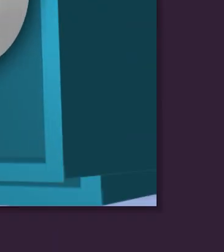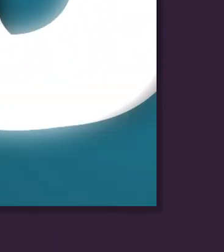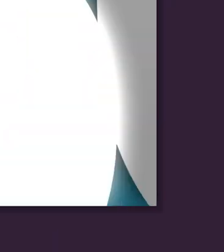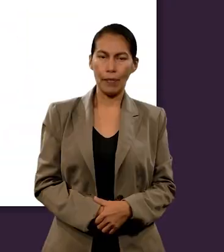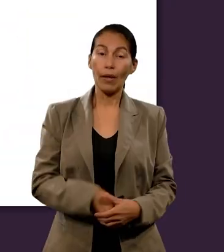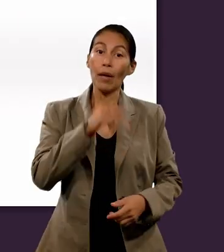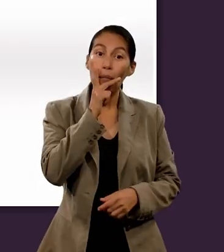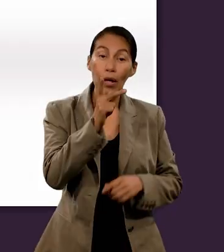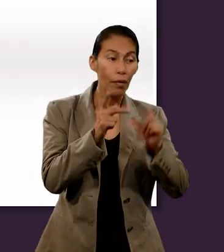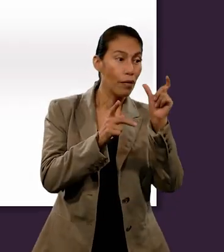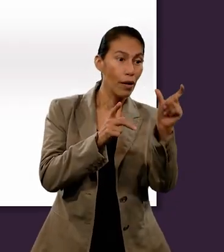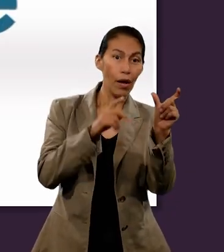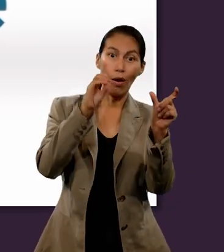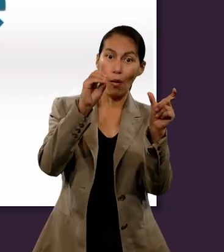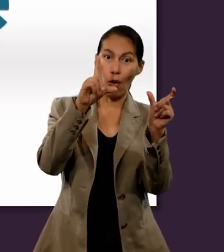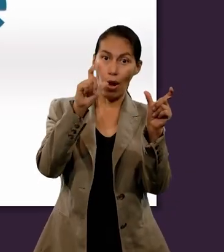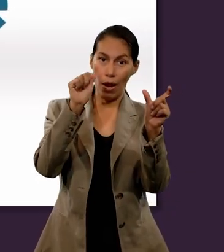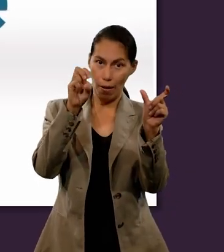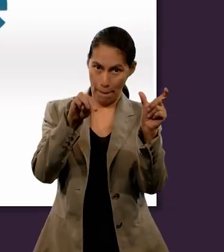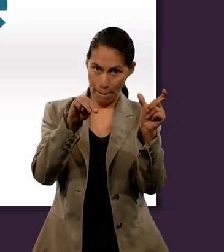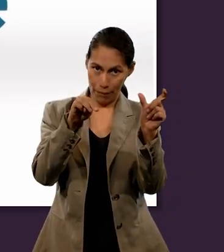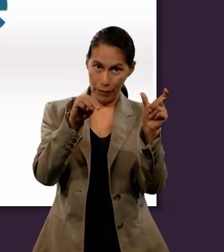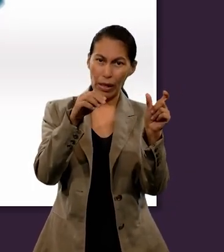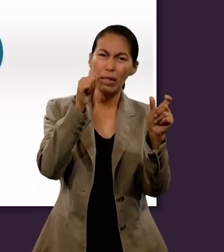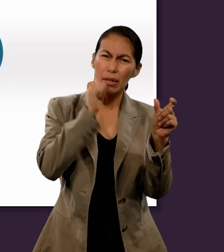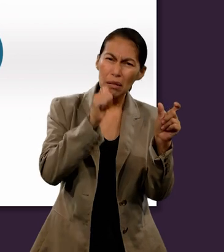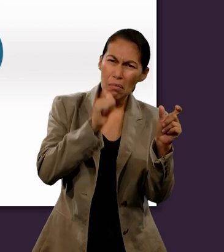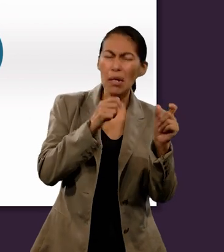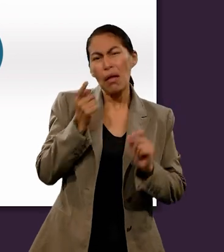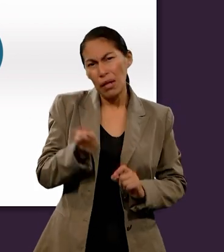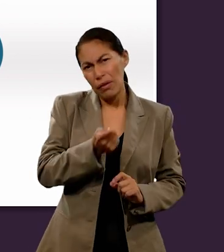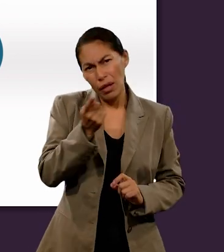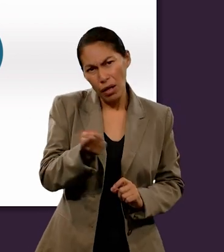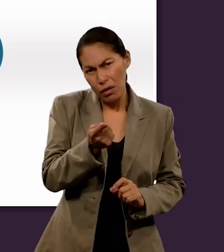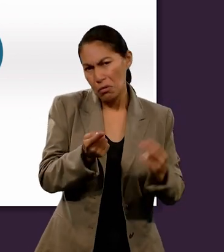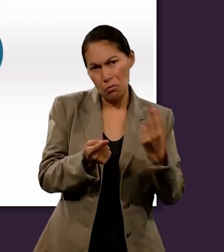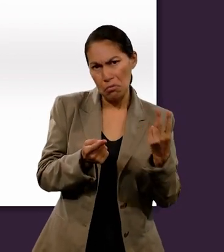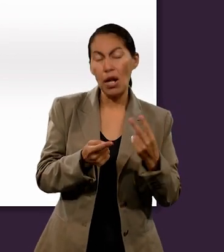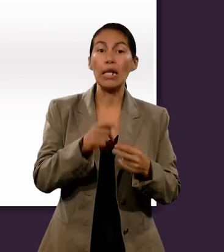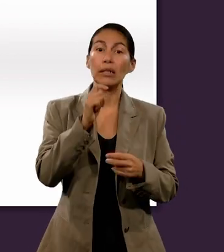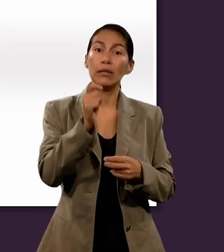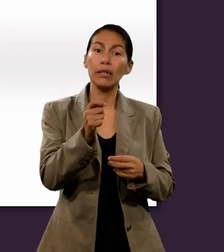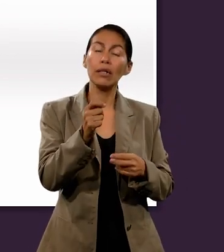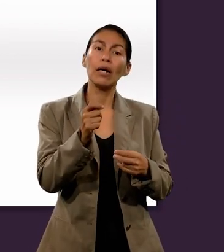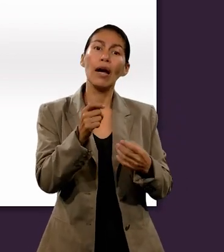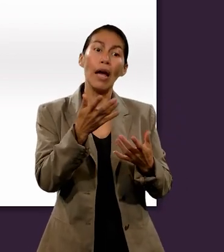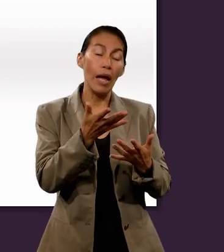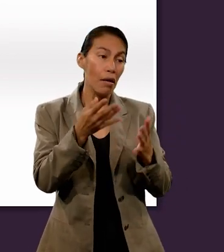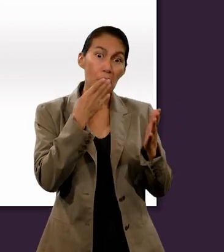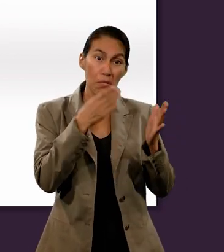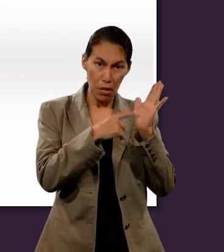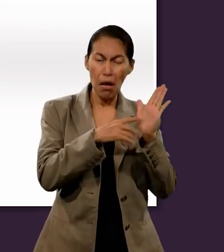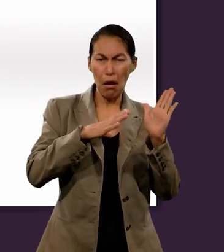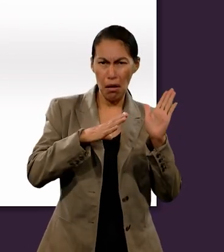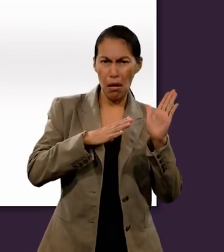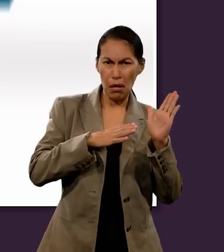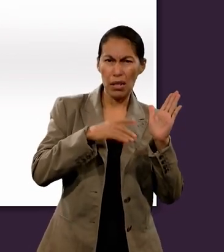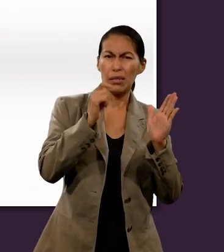La palabra para siempre o eterno en hebreo es olam. Es muy relativa en las sagradas